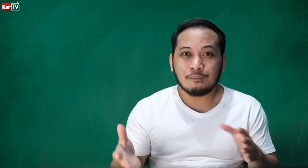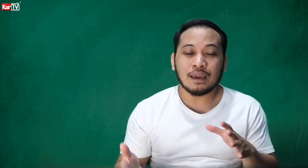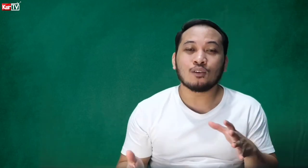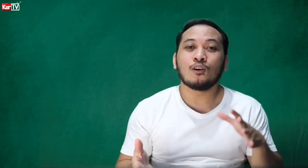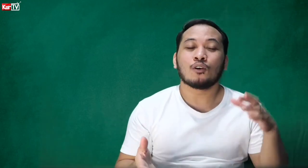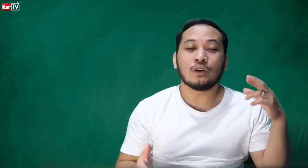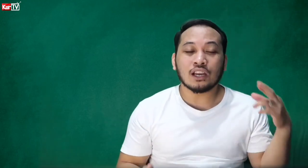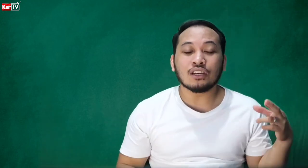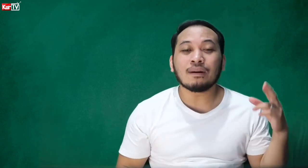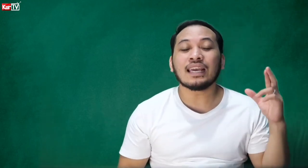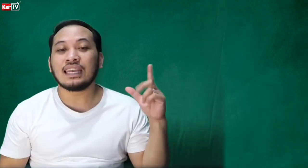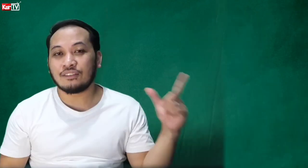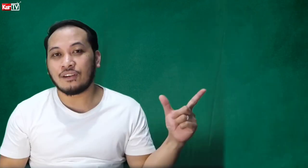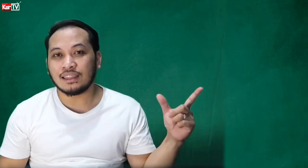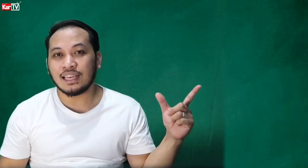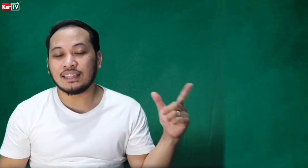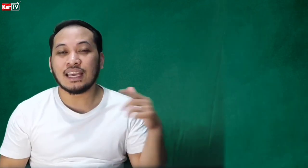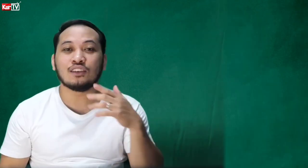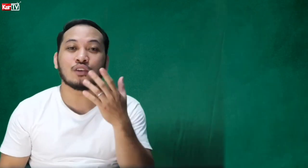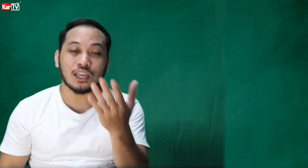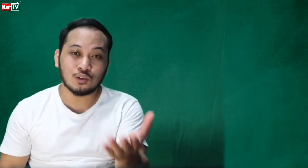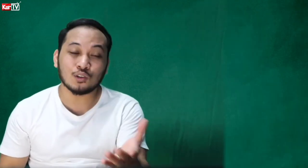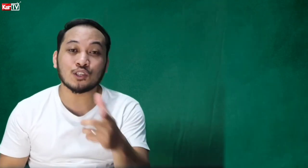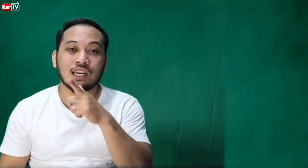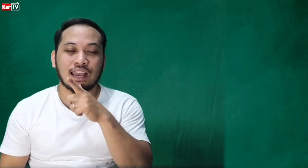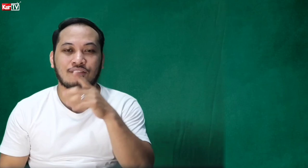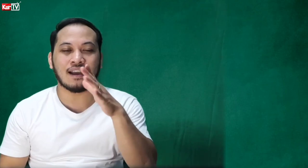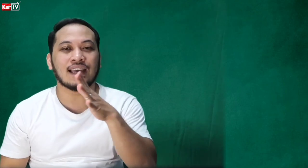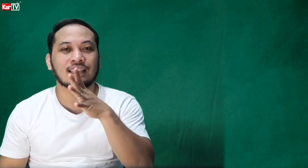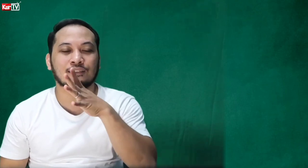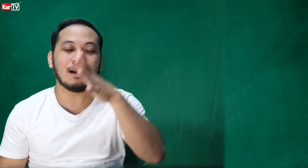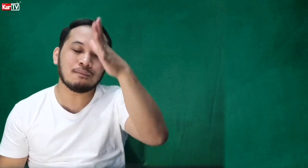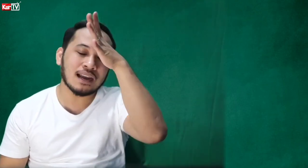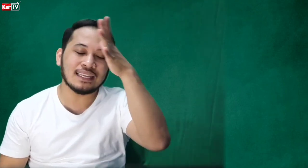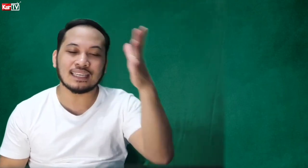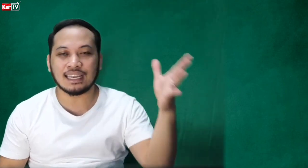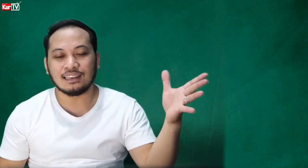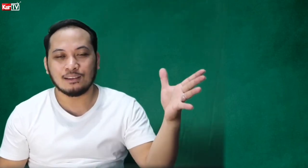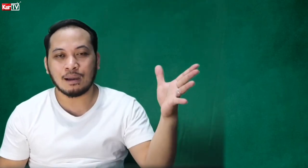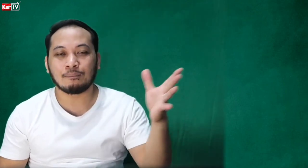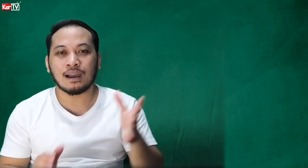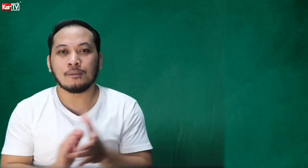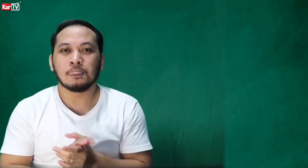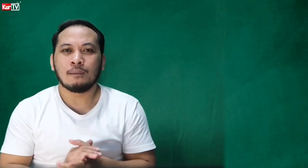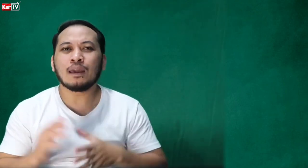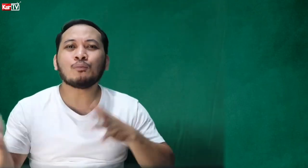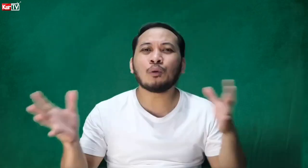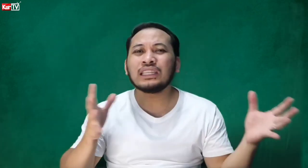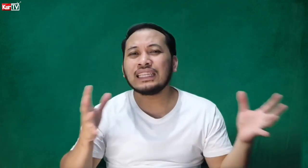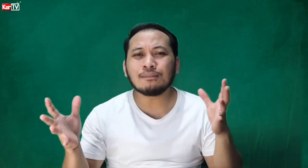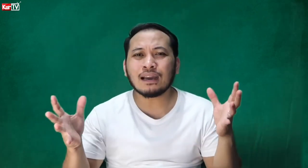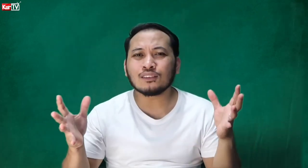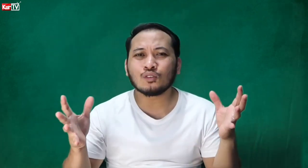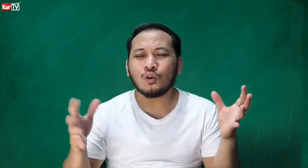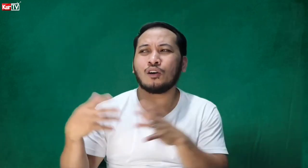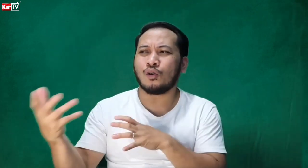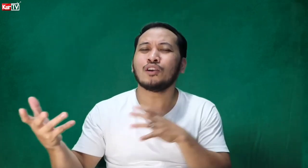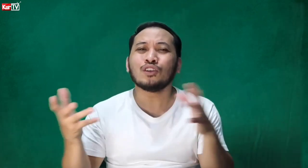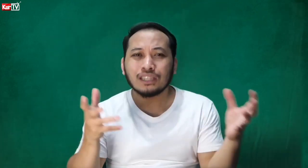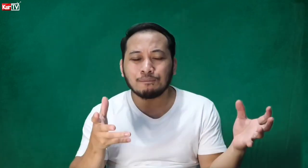Pero, kung ikaw naman ay left-handed, then you can use your left hand. Tapos, mama, ganyan, papa. Pero, pwede din naman kung ano yung trick